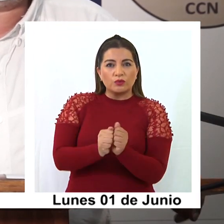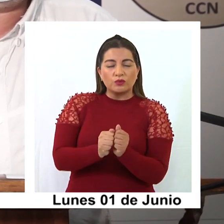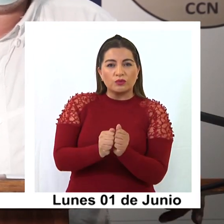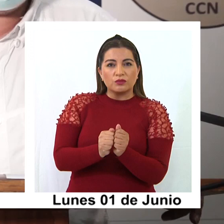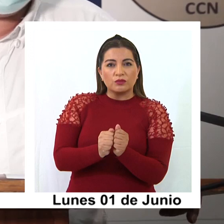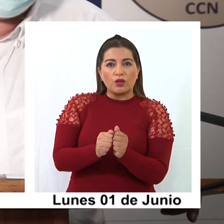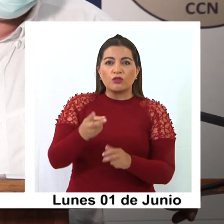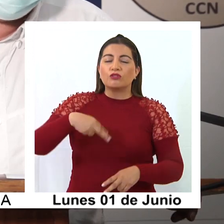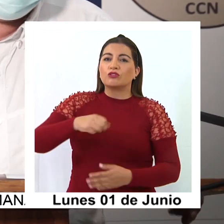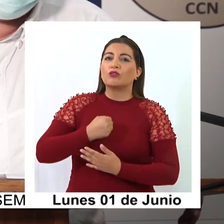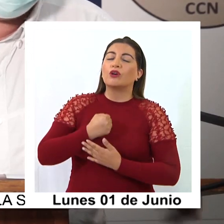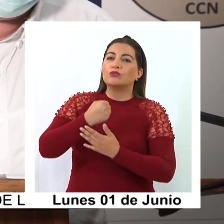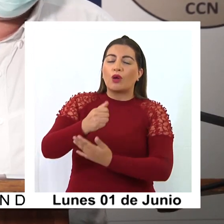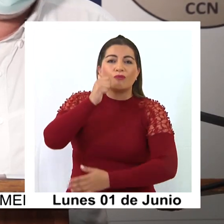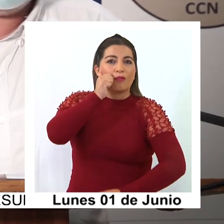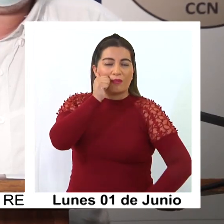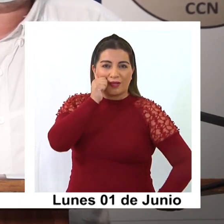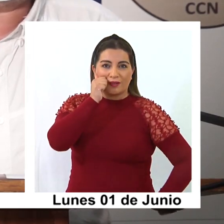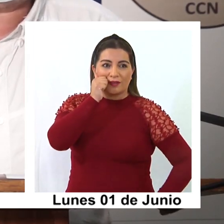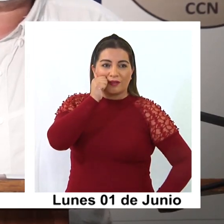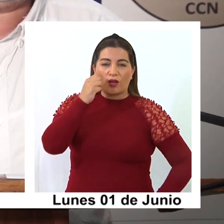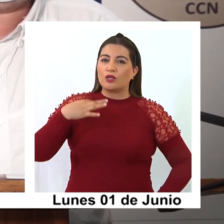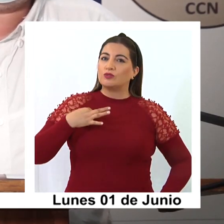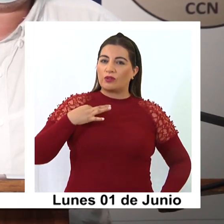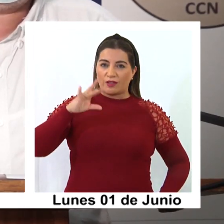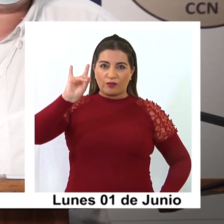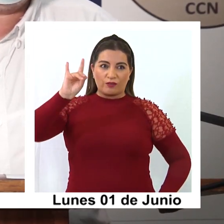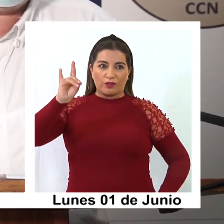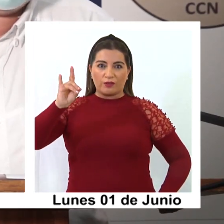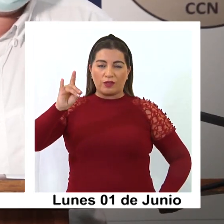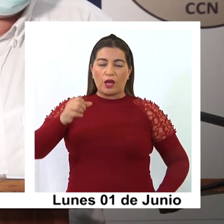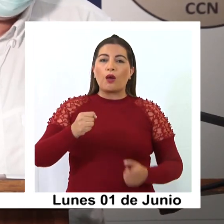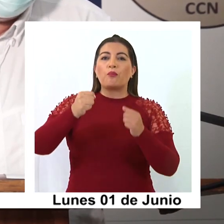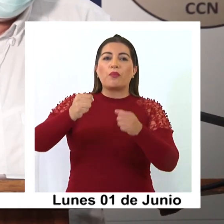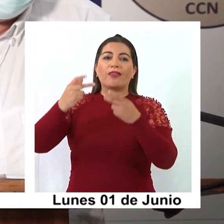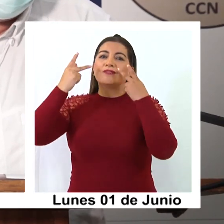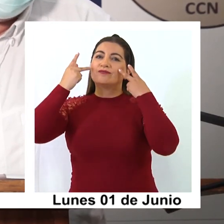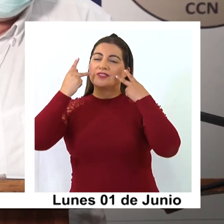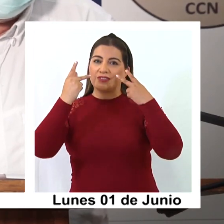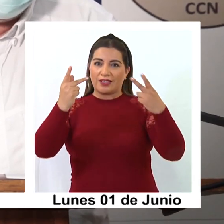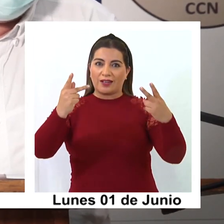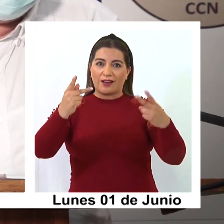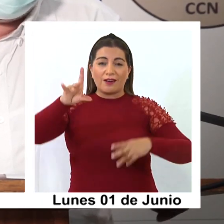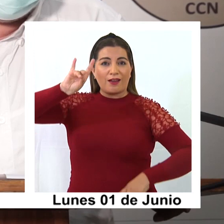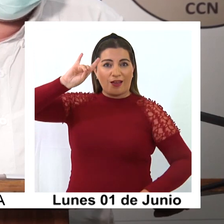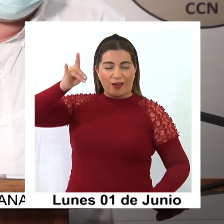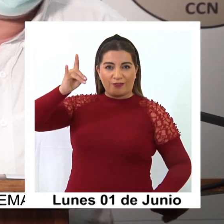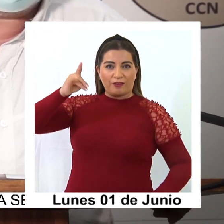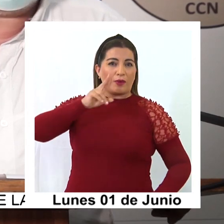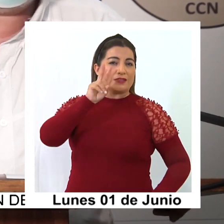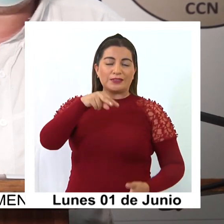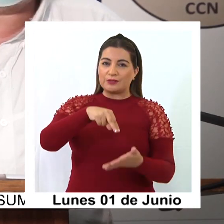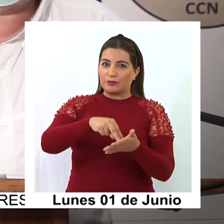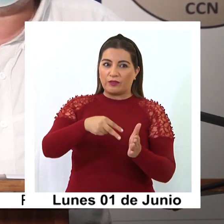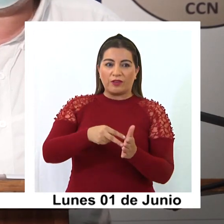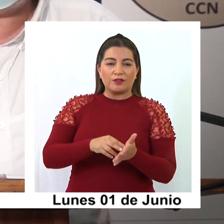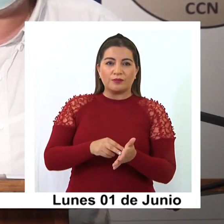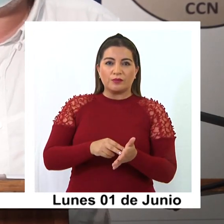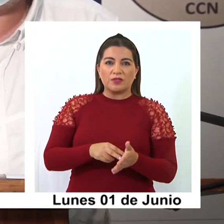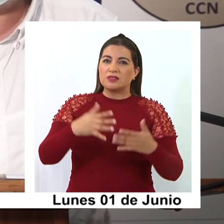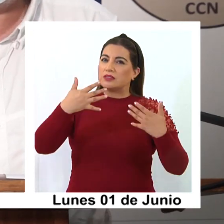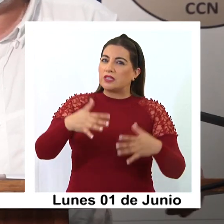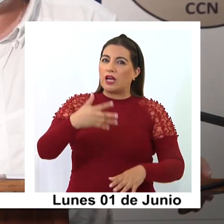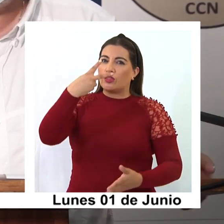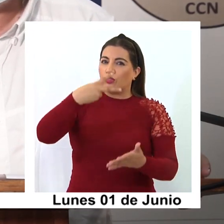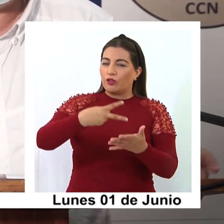qué manera podemos ayudar humanitariamente a estos ciudadanos bolivianos para que puedan pasar a Bolivia sin ningún problema, tal como ya